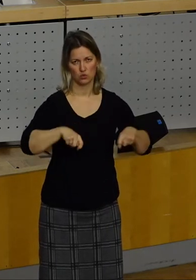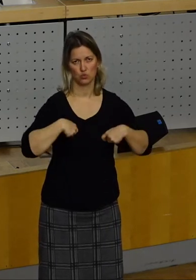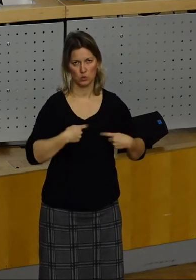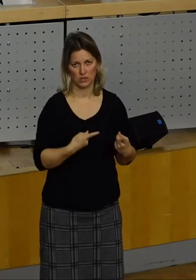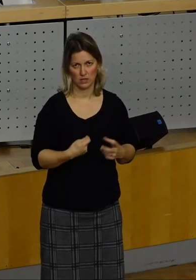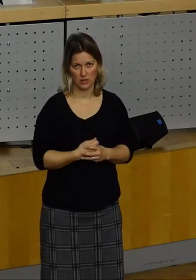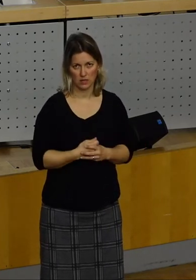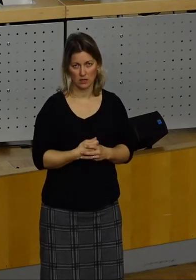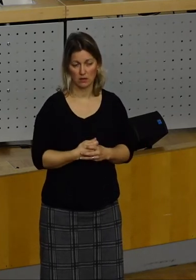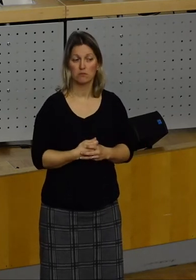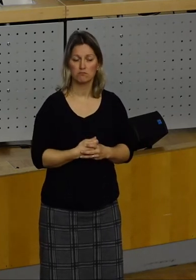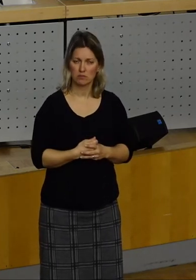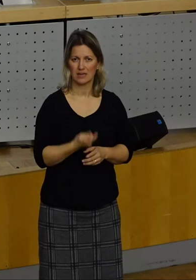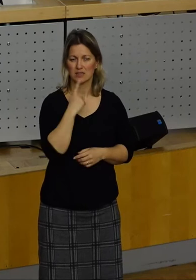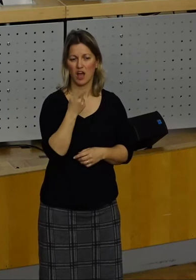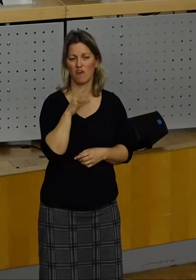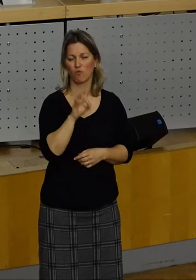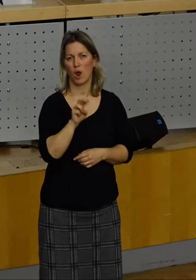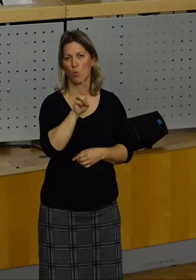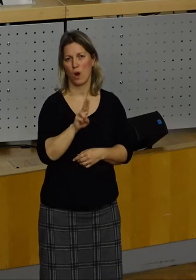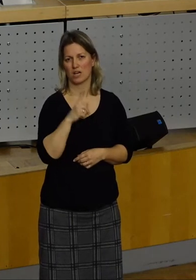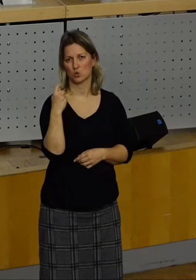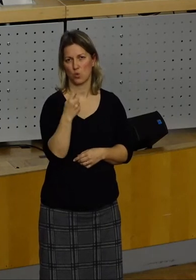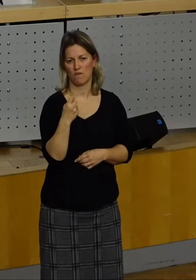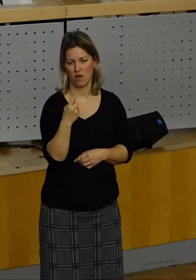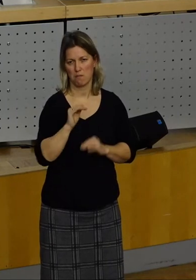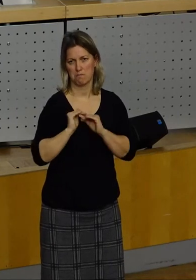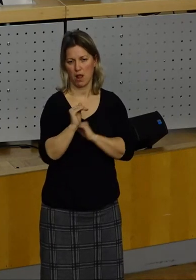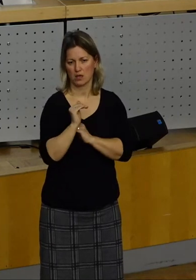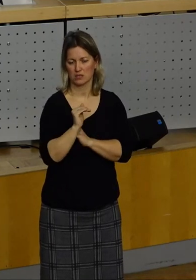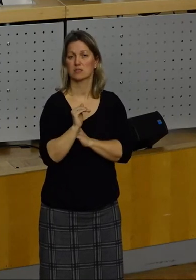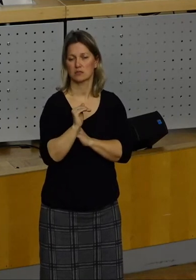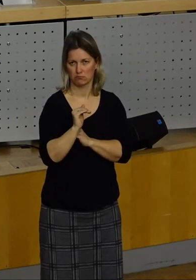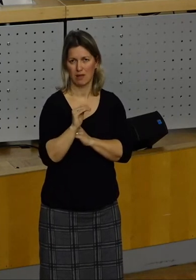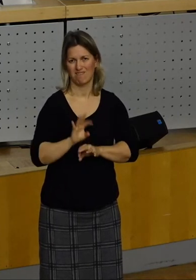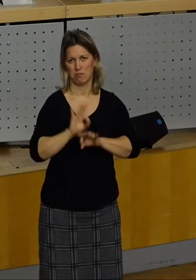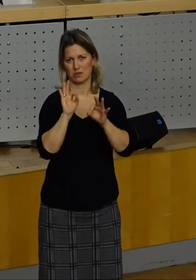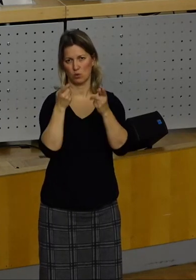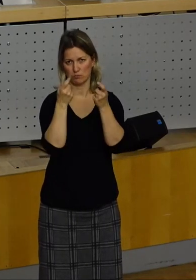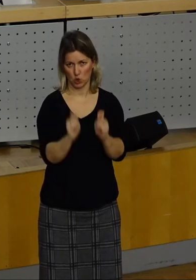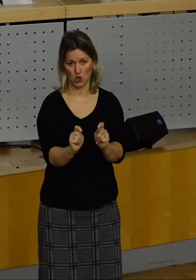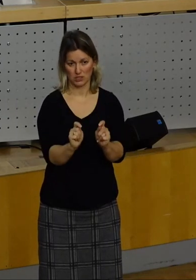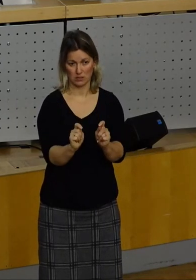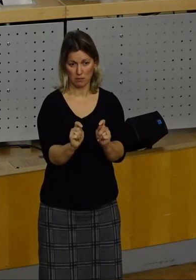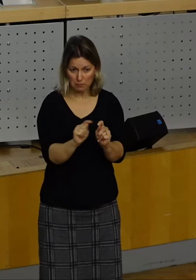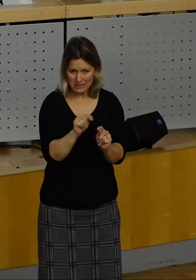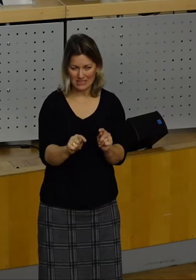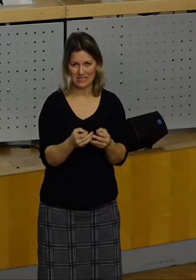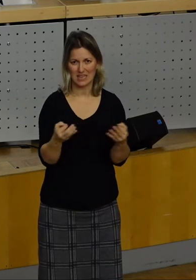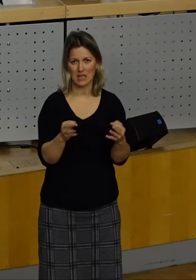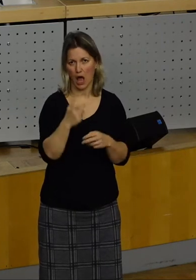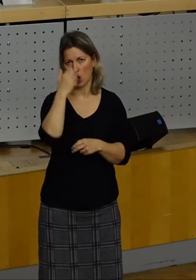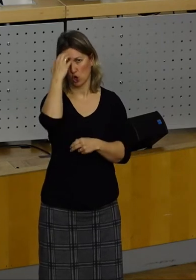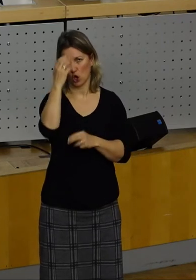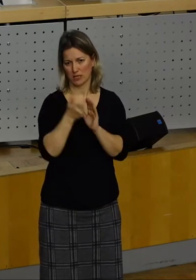eine Verbesserung für den Ullersdorfer Platz beschlossen. Ergebnis 0. Königsbrücker Straße,